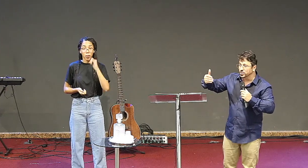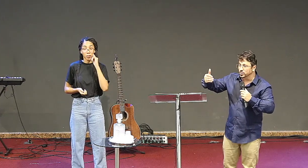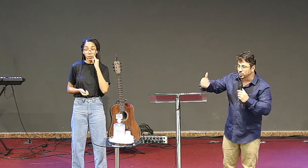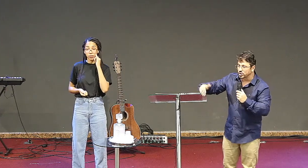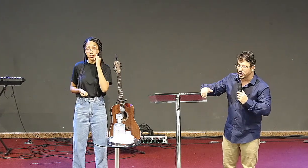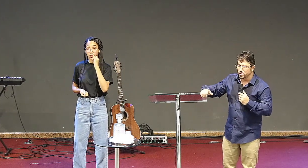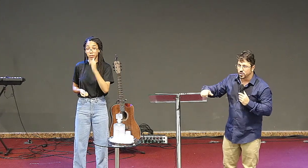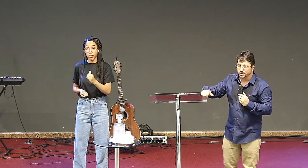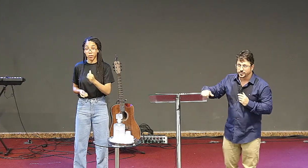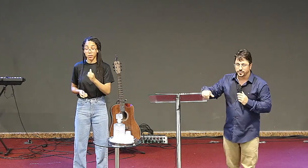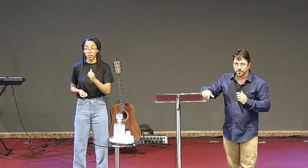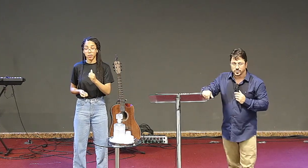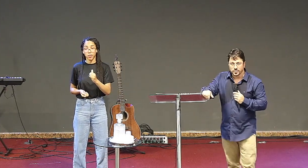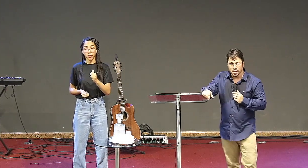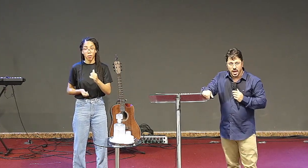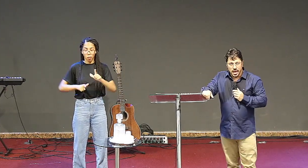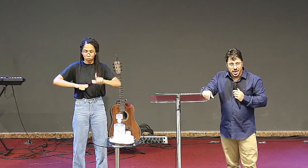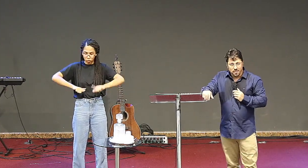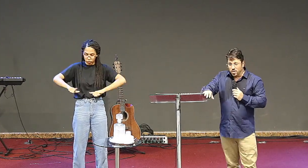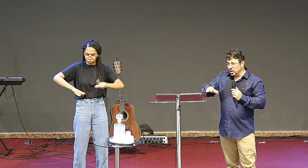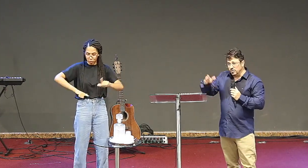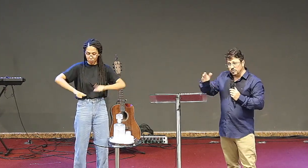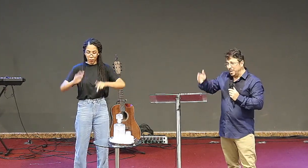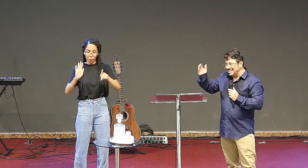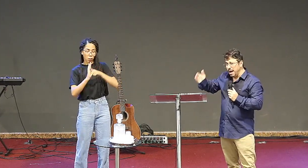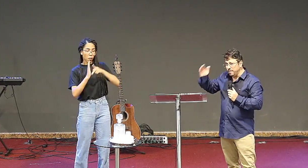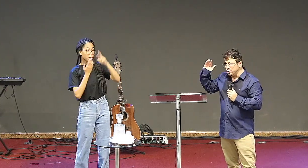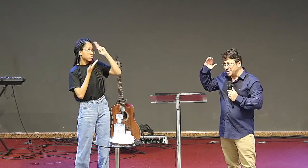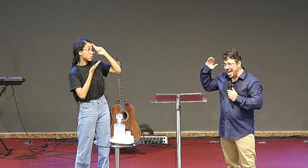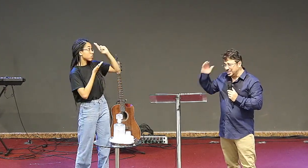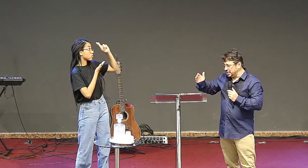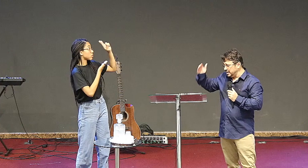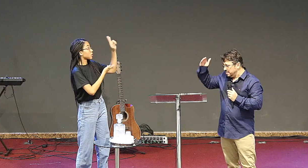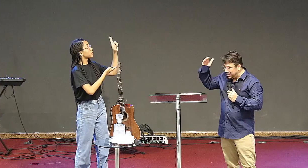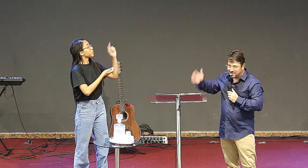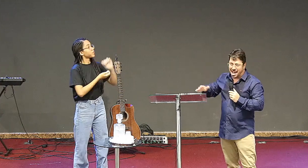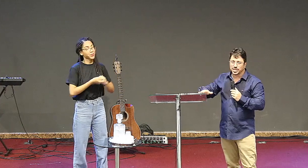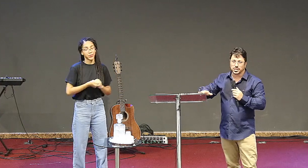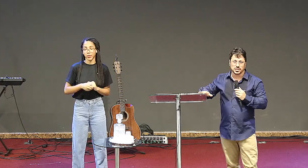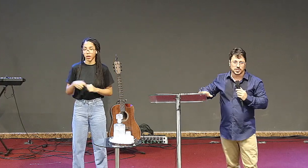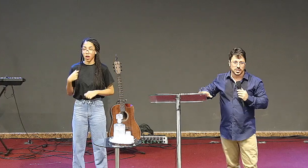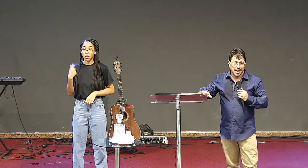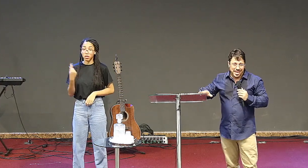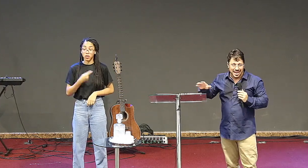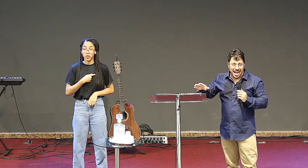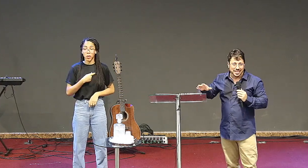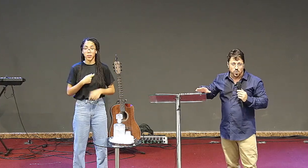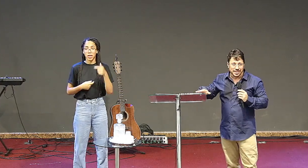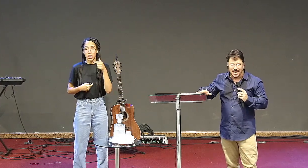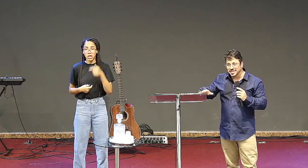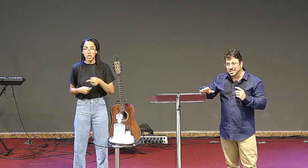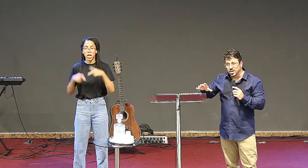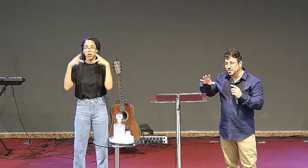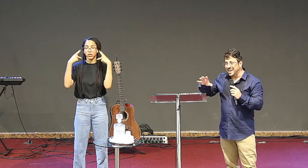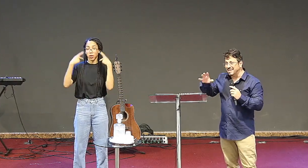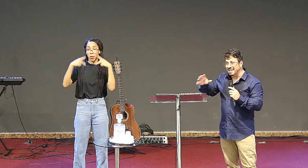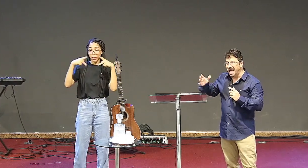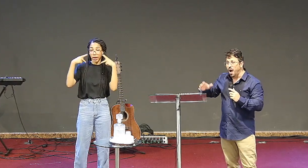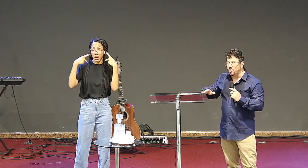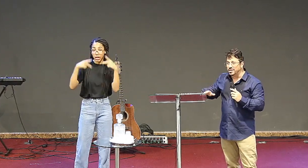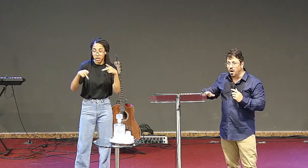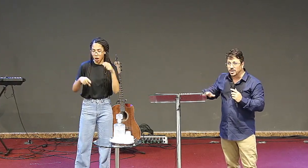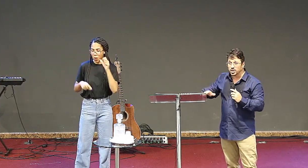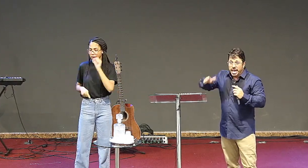trabalho do Senhor irmãos nós vamos passar por sete mensagens e cada uma delas Deus vai